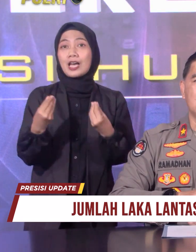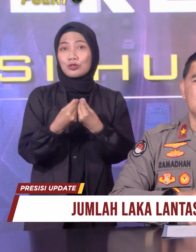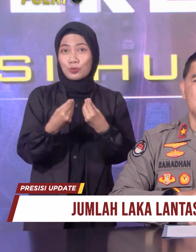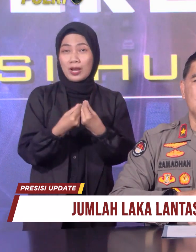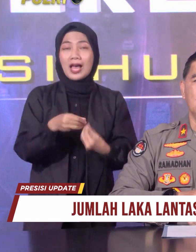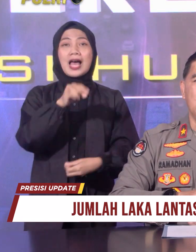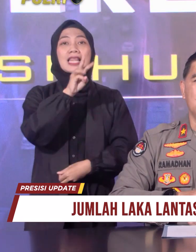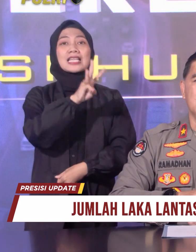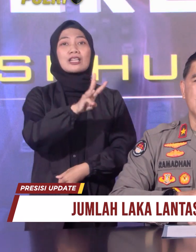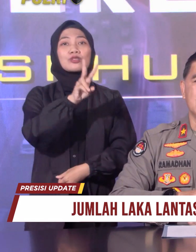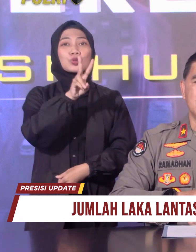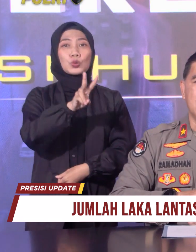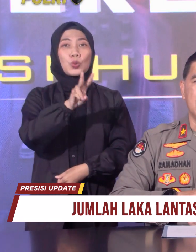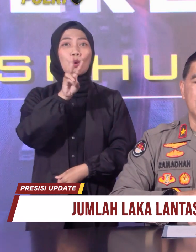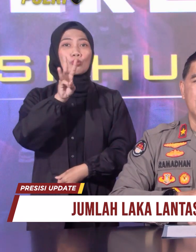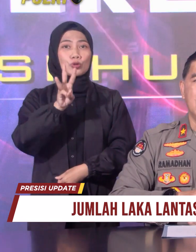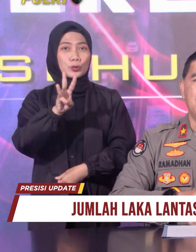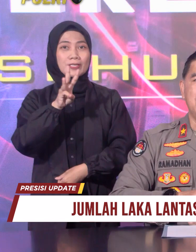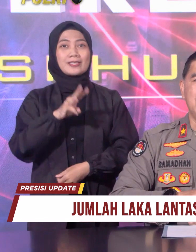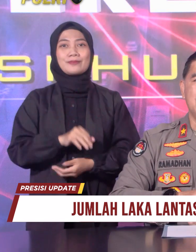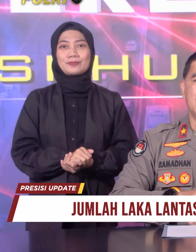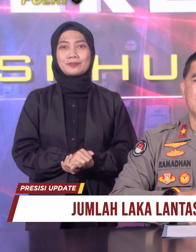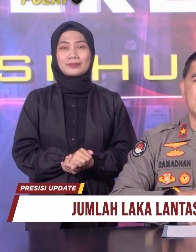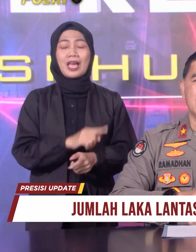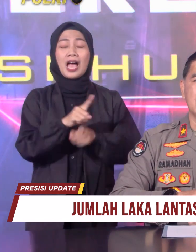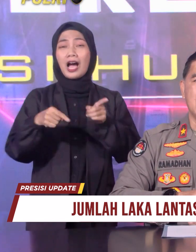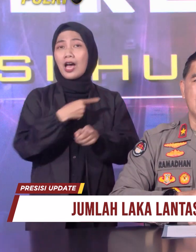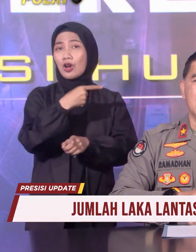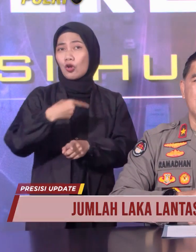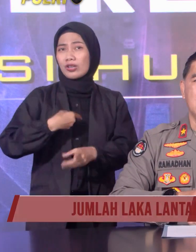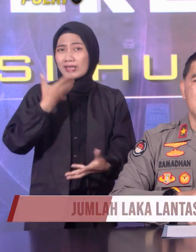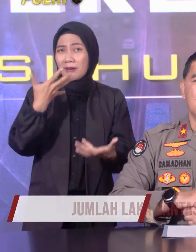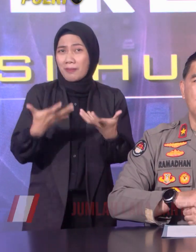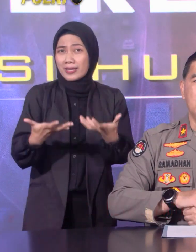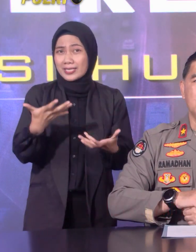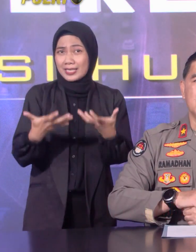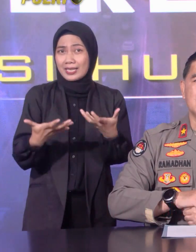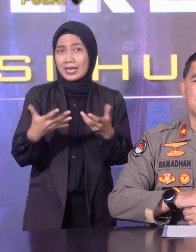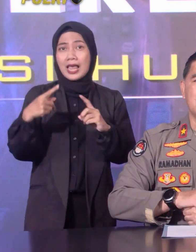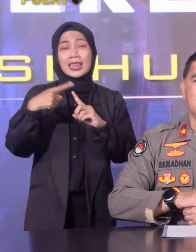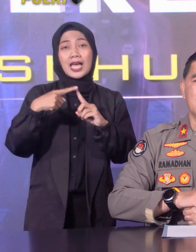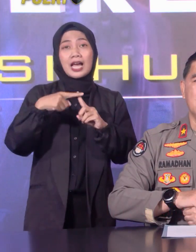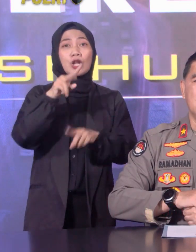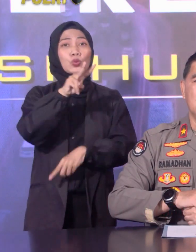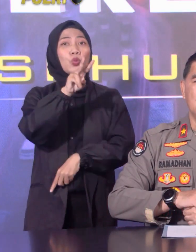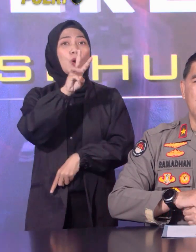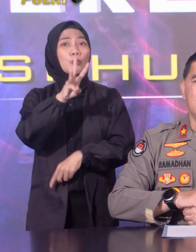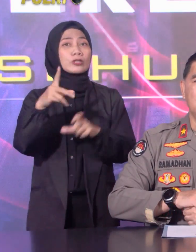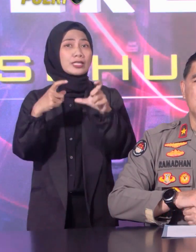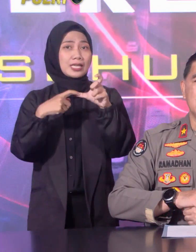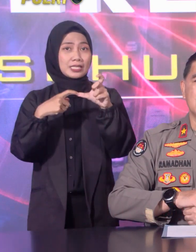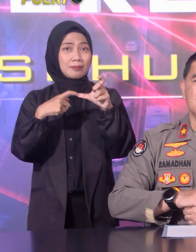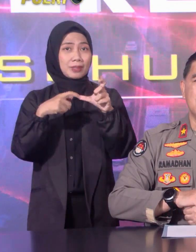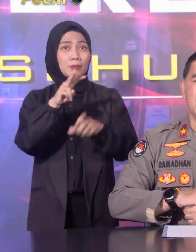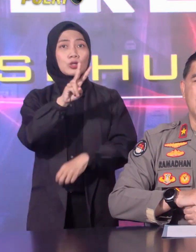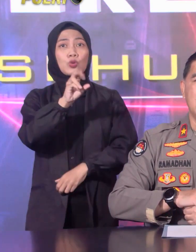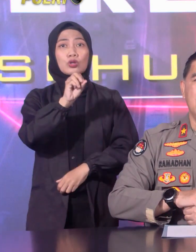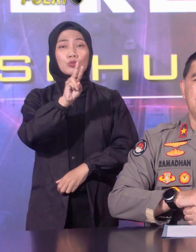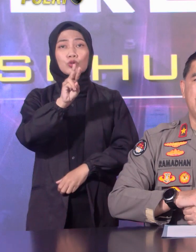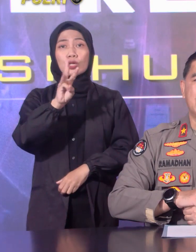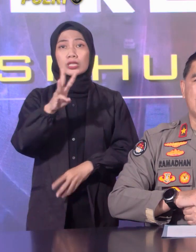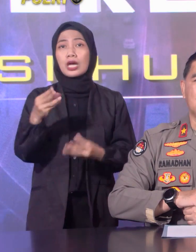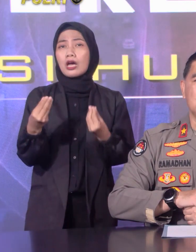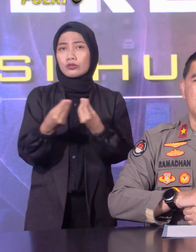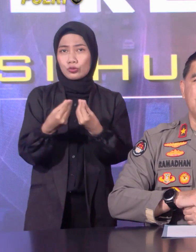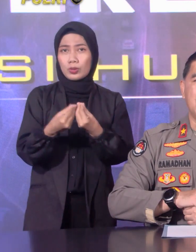323 kejadian. Apabila dibandingkan dengan tanggal 23 September 2023 sebanyak